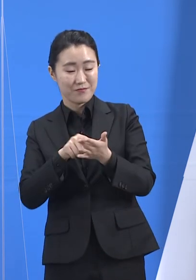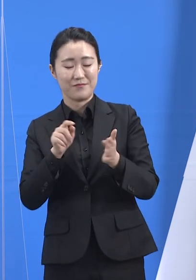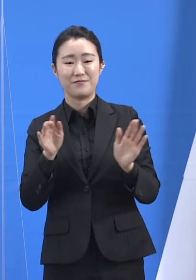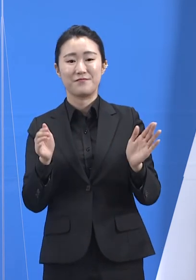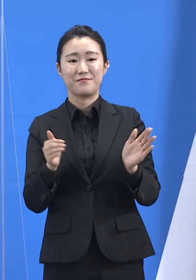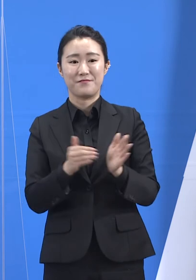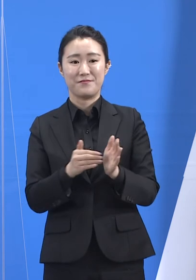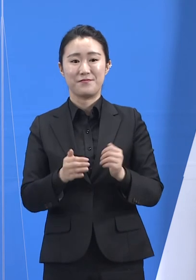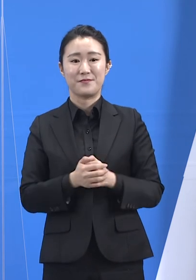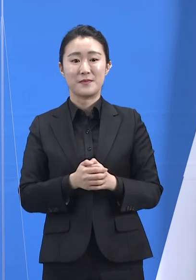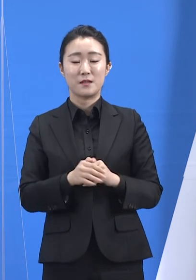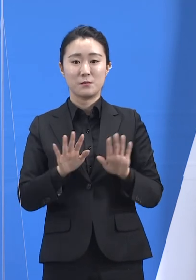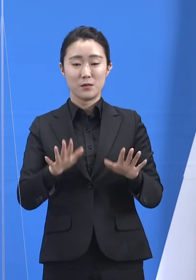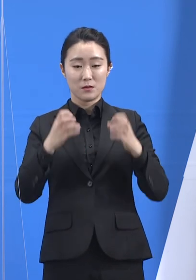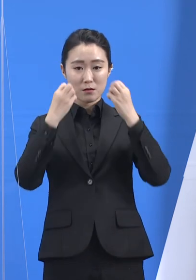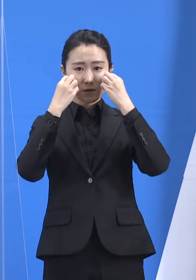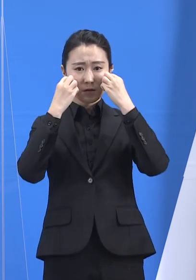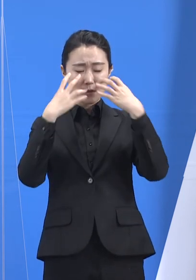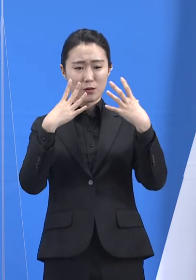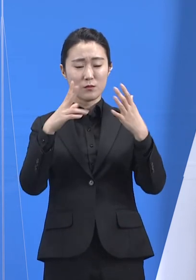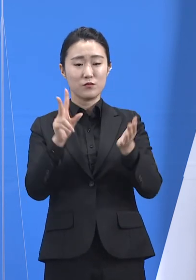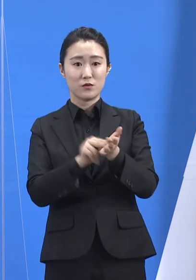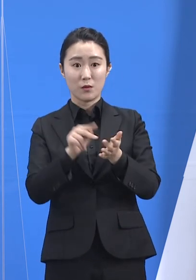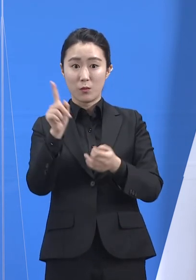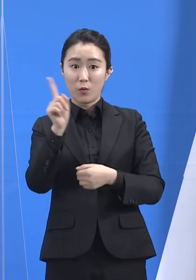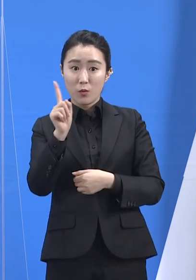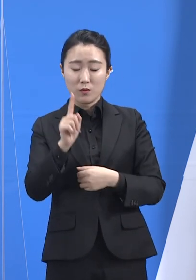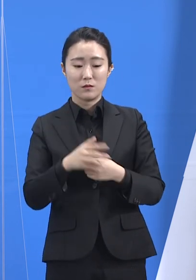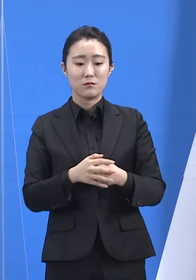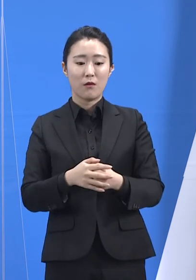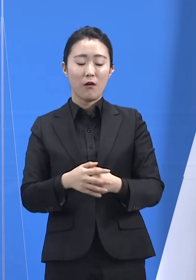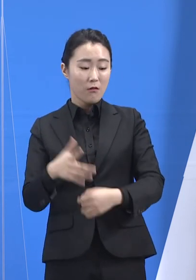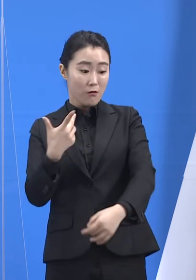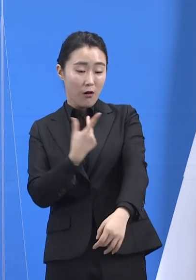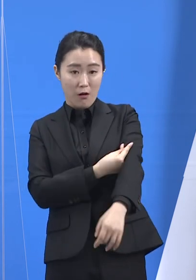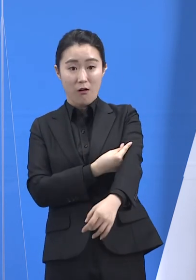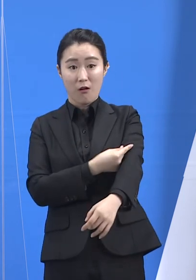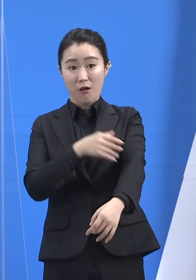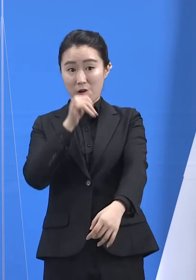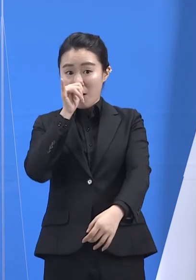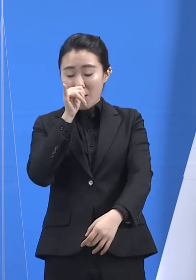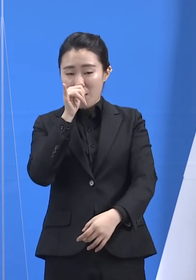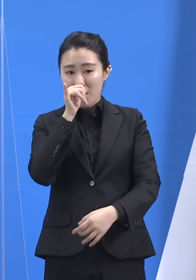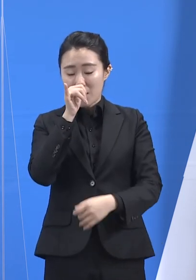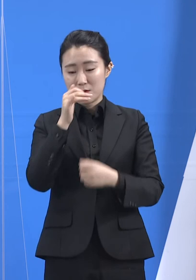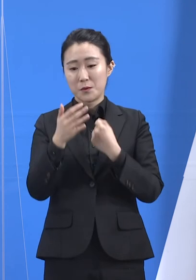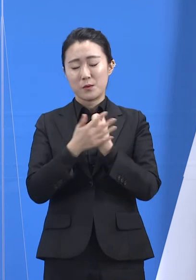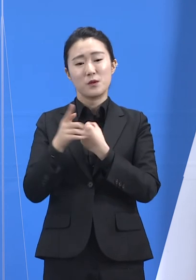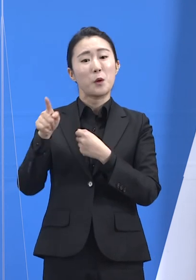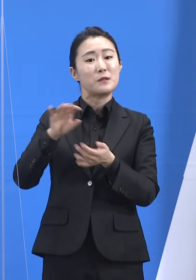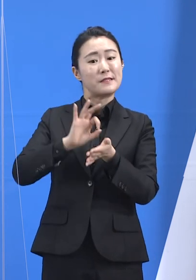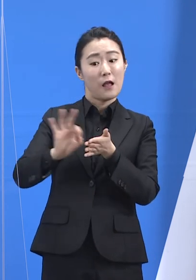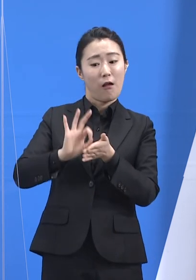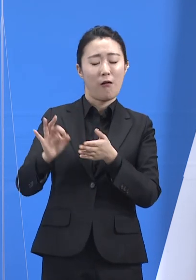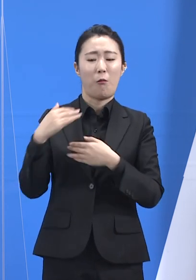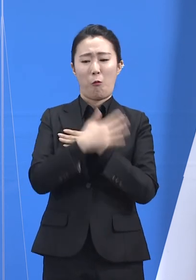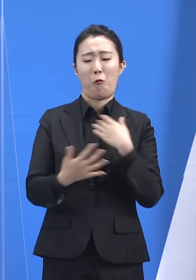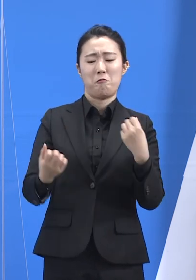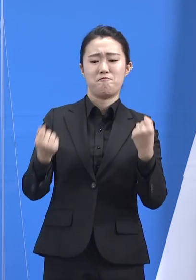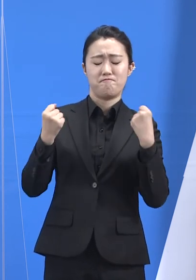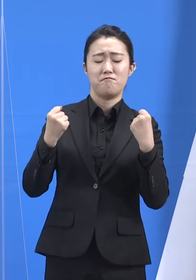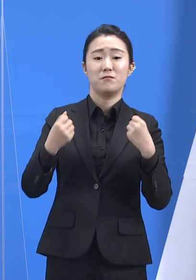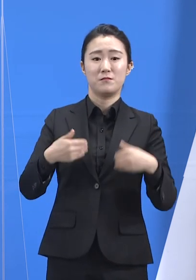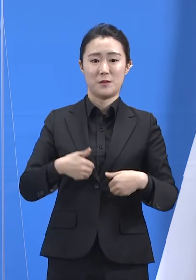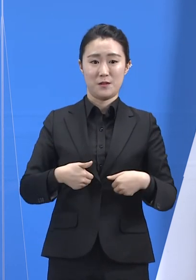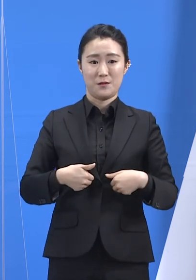이제 우리에게 새로운 과제가 생겼습니다. 좋은 무기를 얻었으니 그 무기를 사용하는 신체의 능력이 중요합니다.